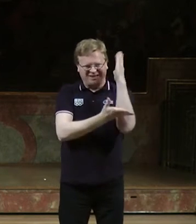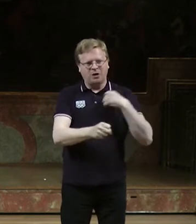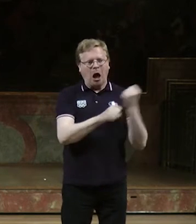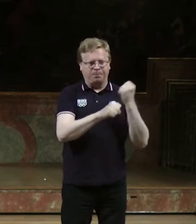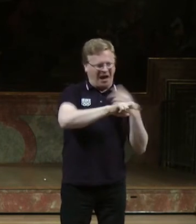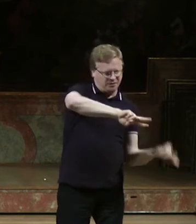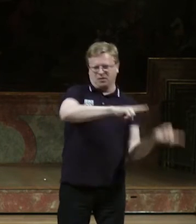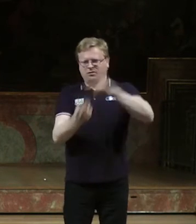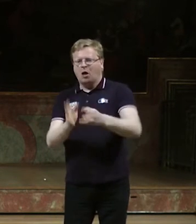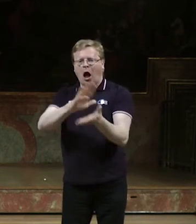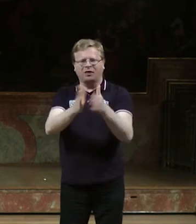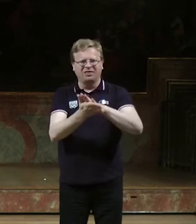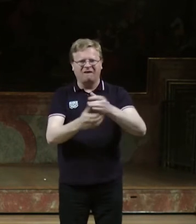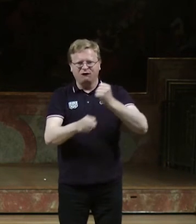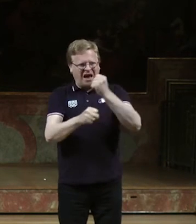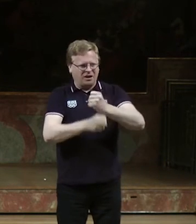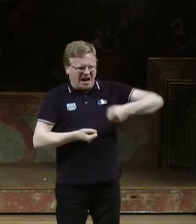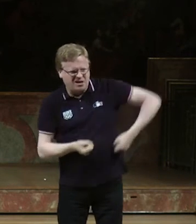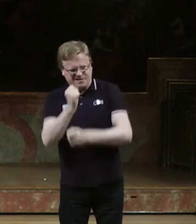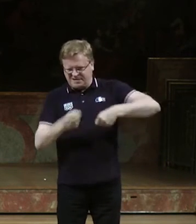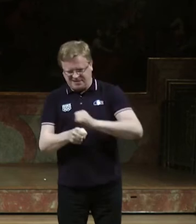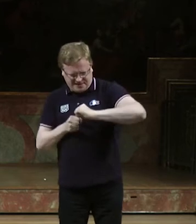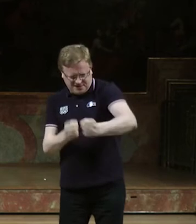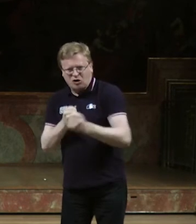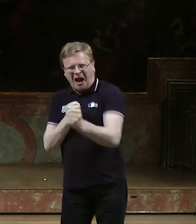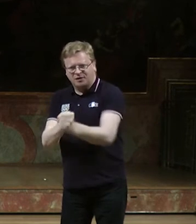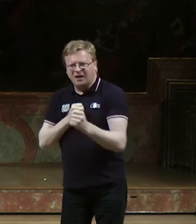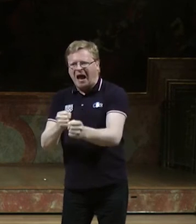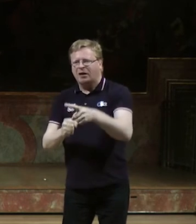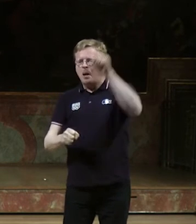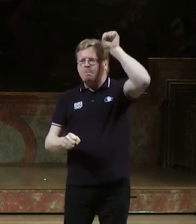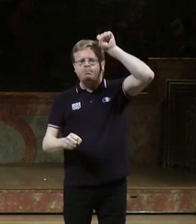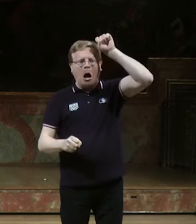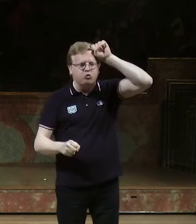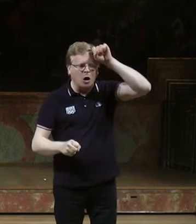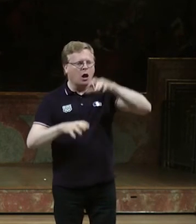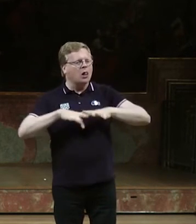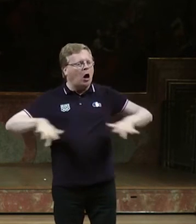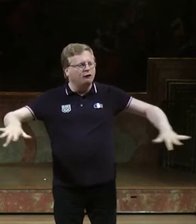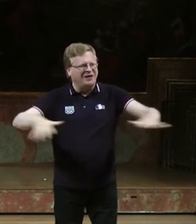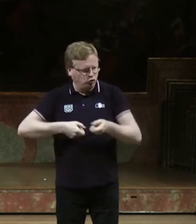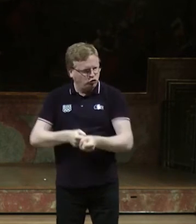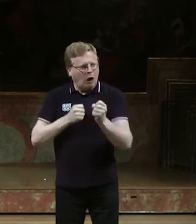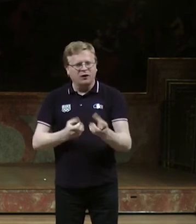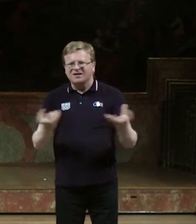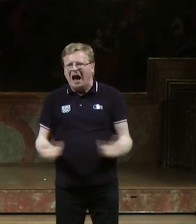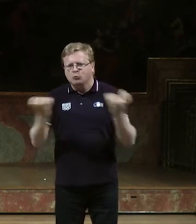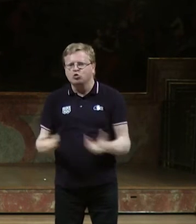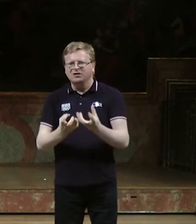Bäume und Wälder ab und machen mit ihnen Sachen. Haben wir überhaupt die Erlaubnis